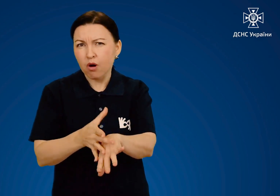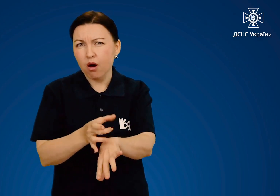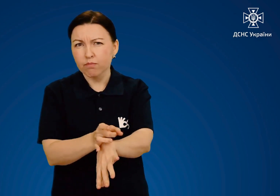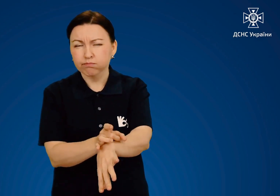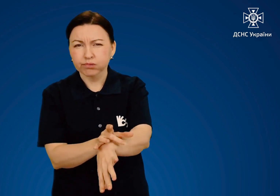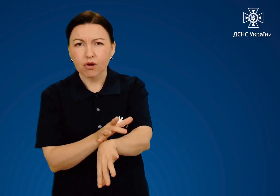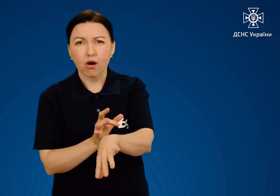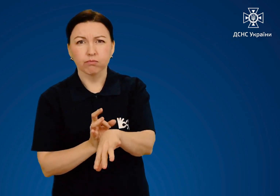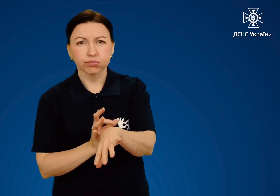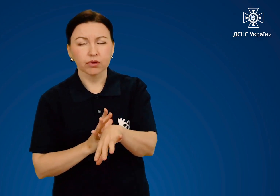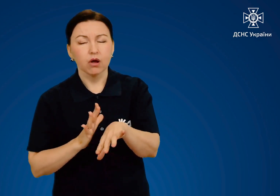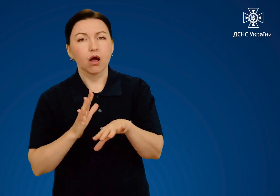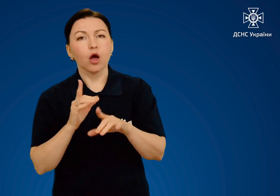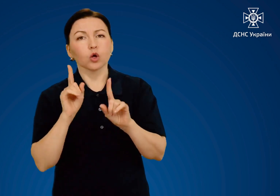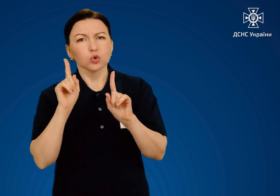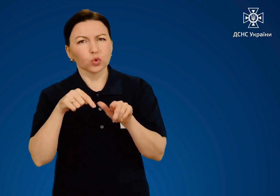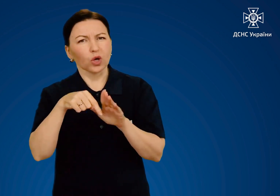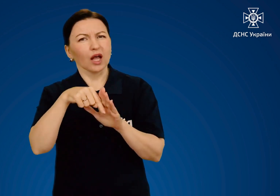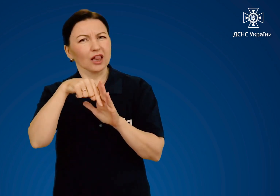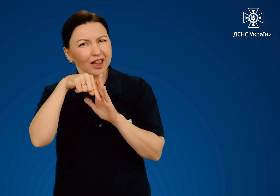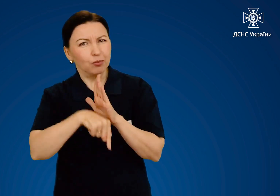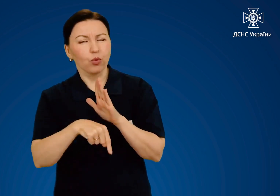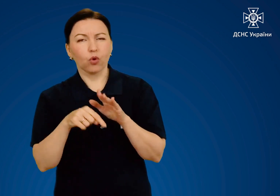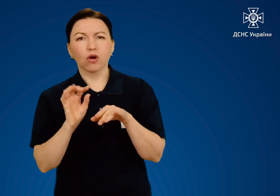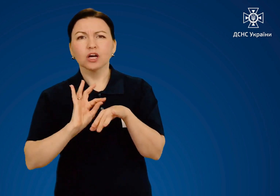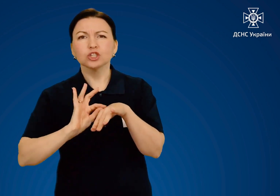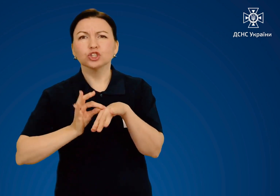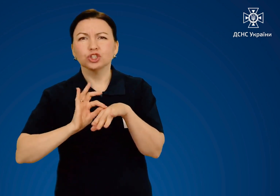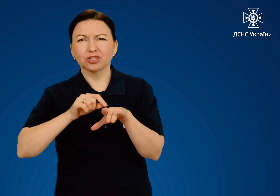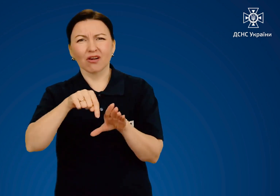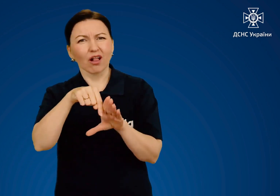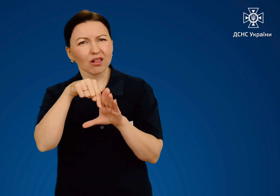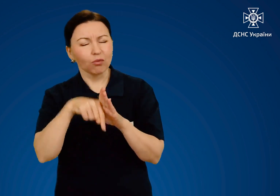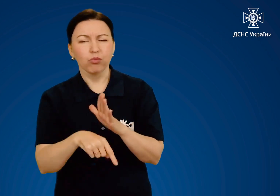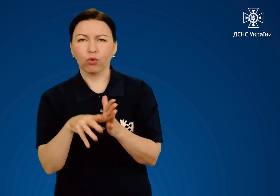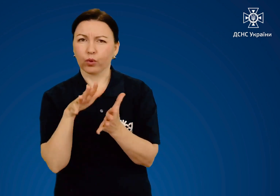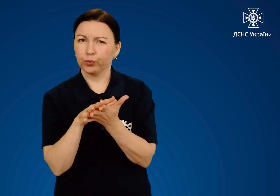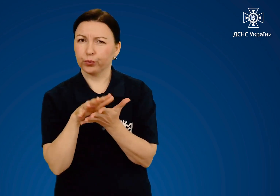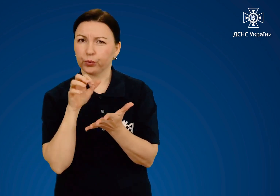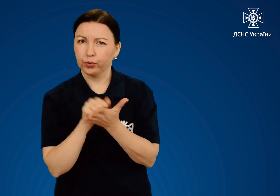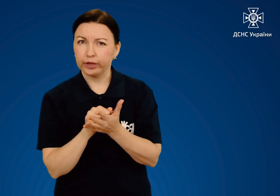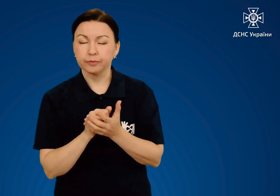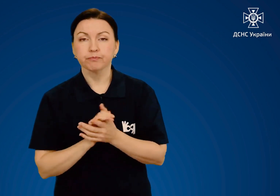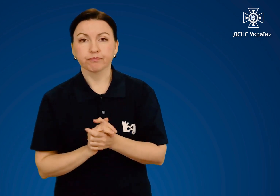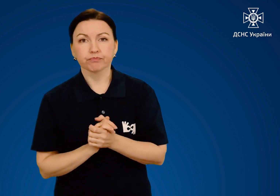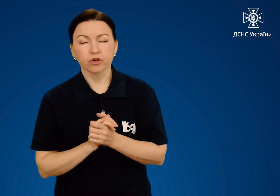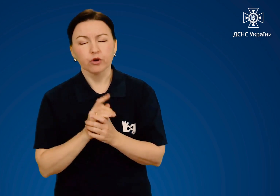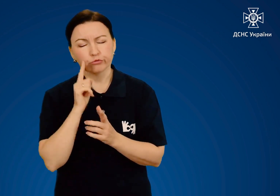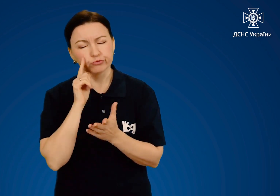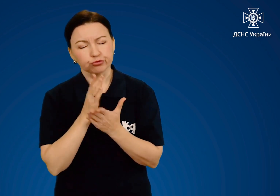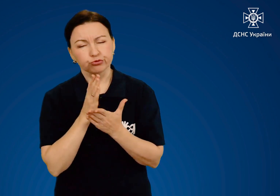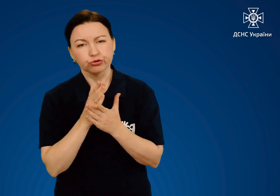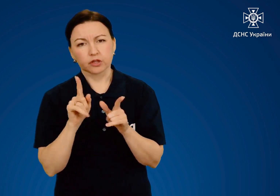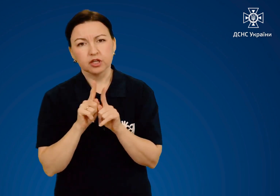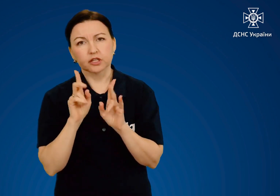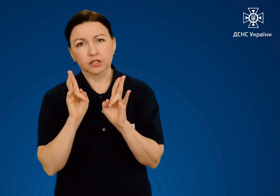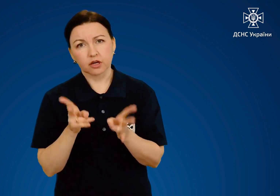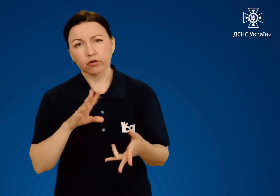ділянками ураження, що пошкоджують глибокі шари тканин. Нерідко такі